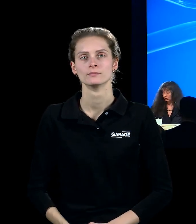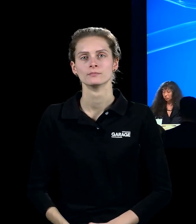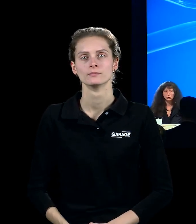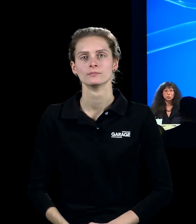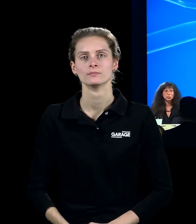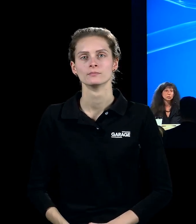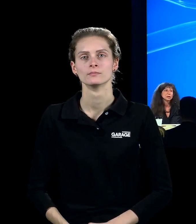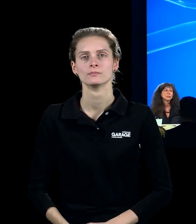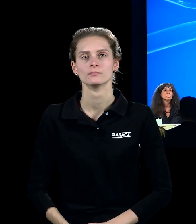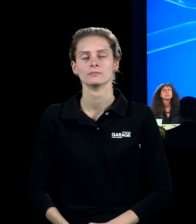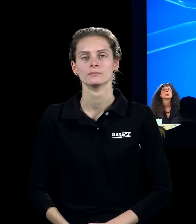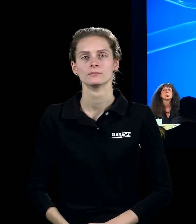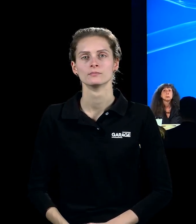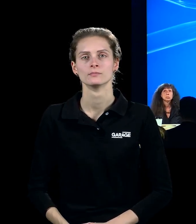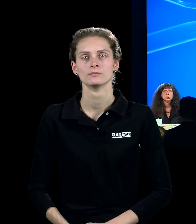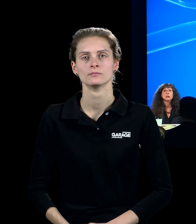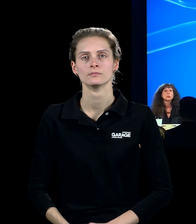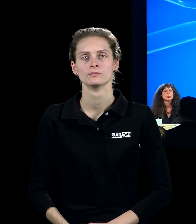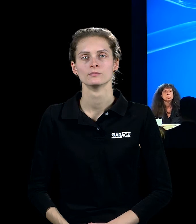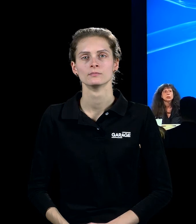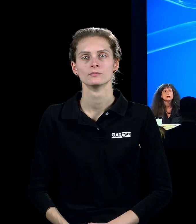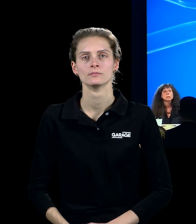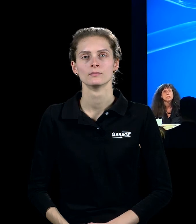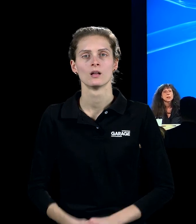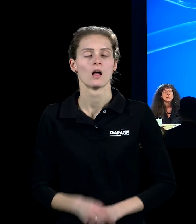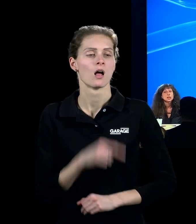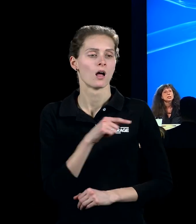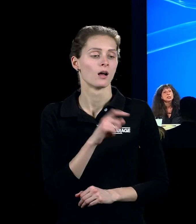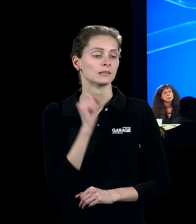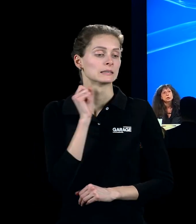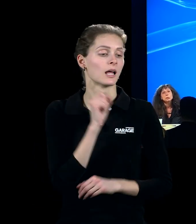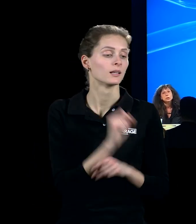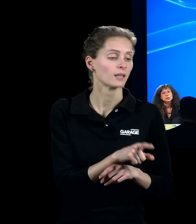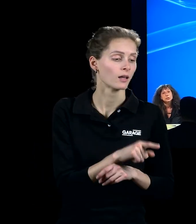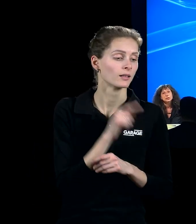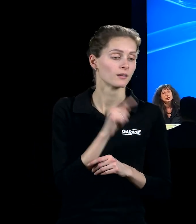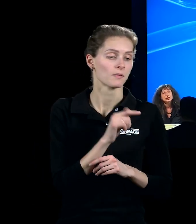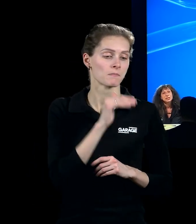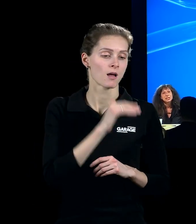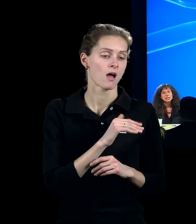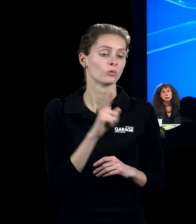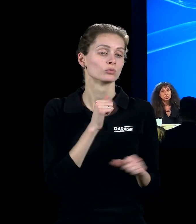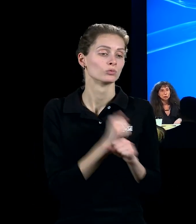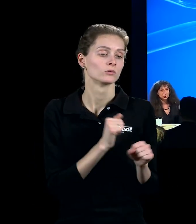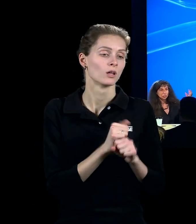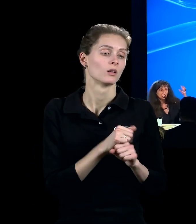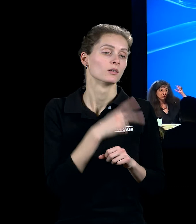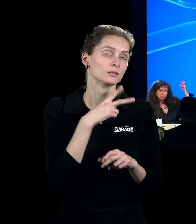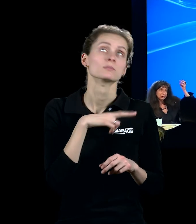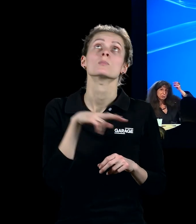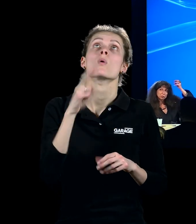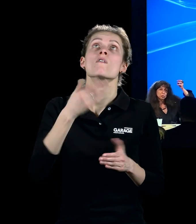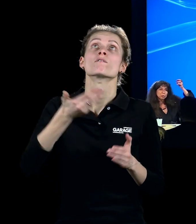подросткам, да, это быть дозорным, посмотреть в небо, ждать, когда самолеты появятся. И вот это ощущение,